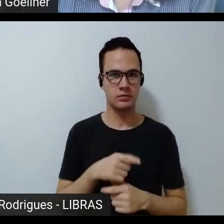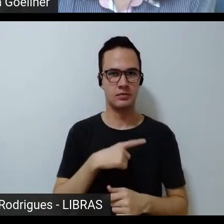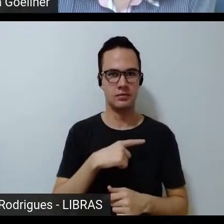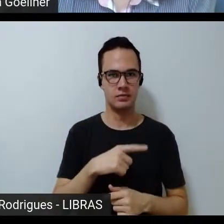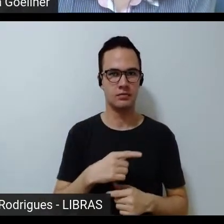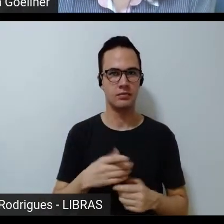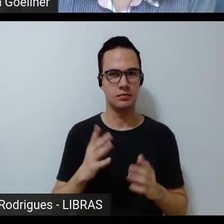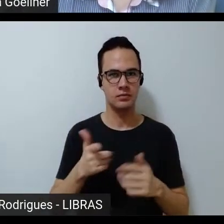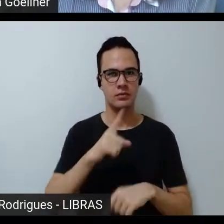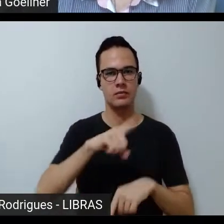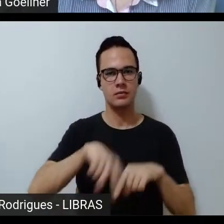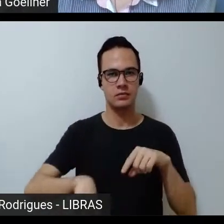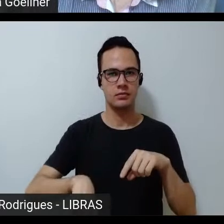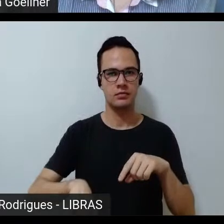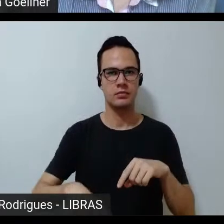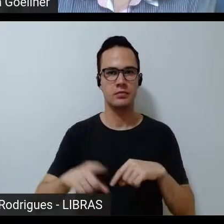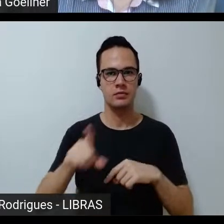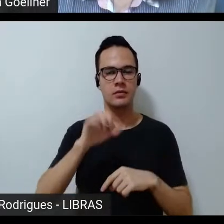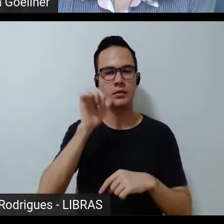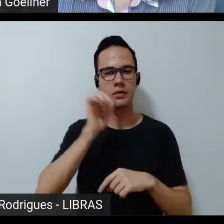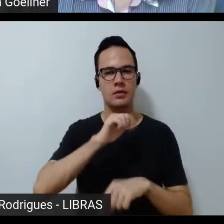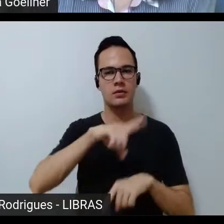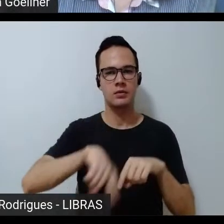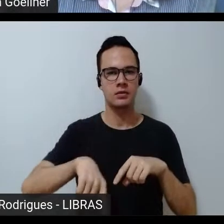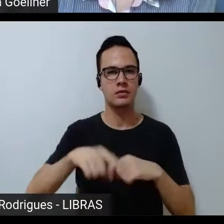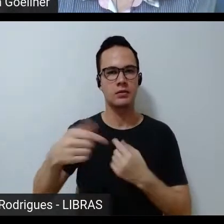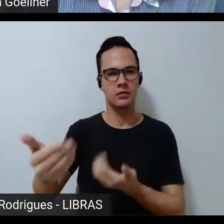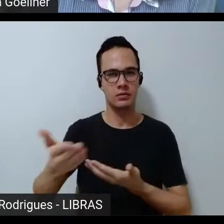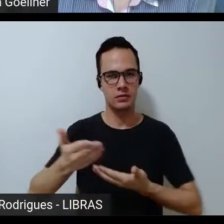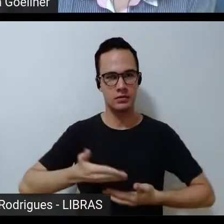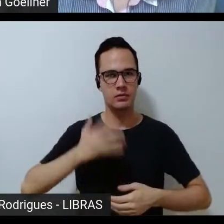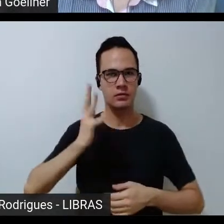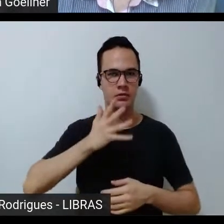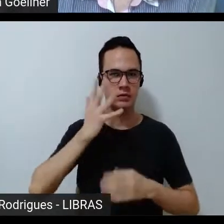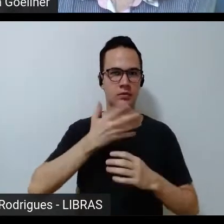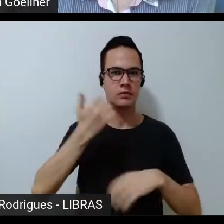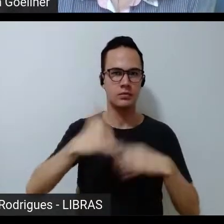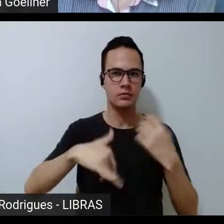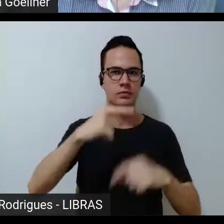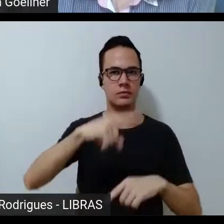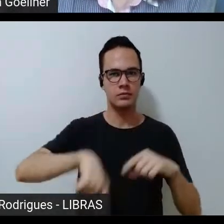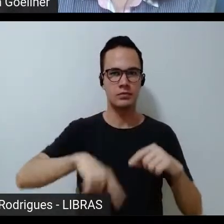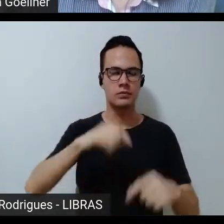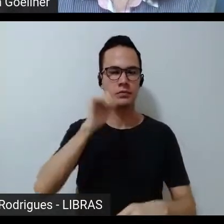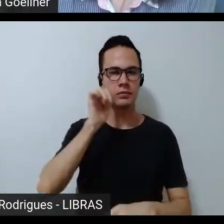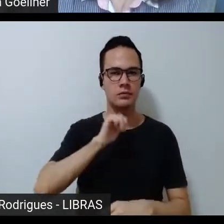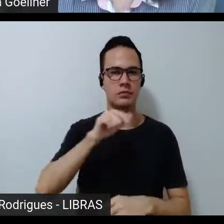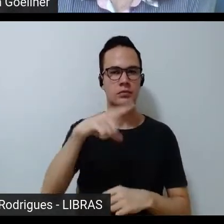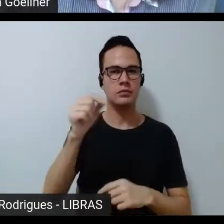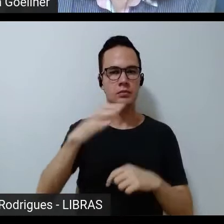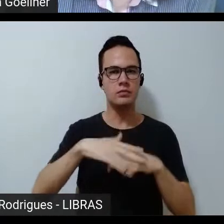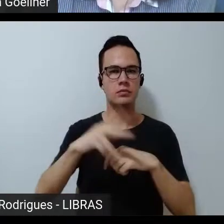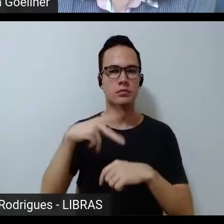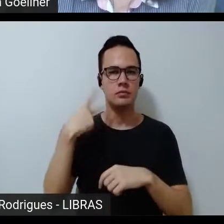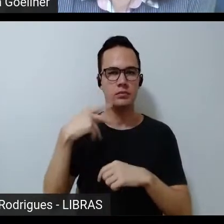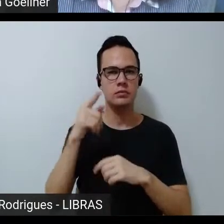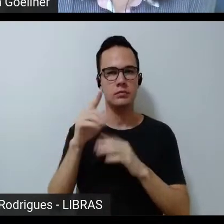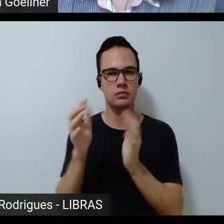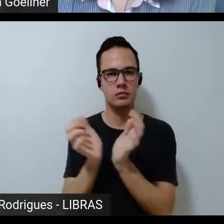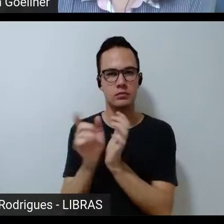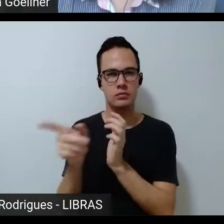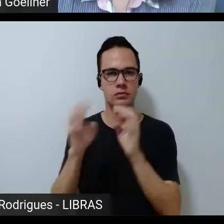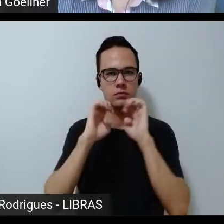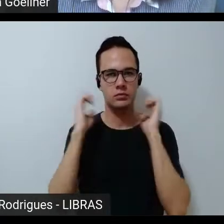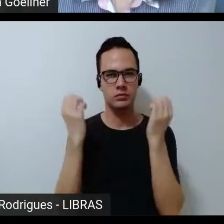a proibição das mulheres trazer mulheres para falar sobre a proibição de mulheres foi uma opção política da cobradoria do evento